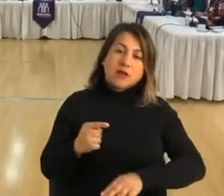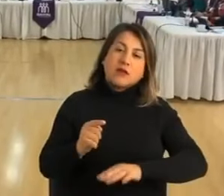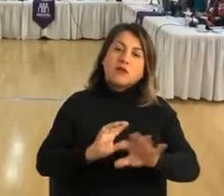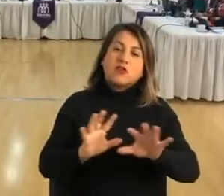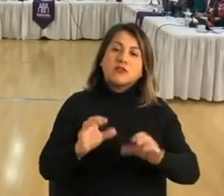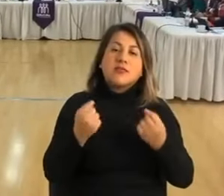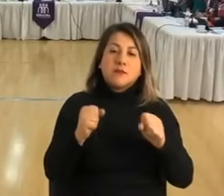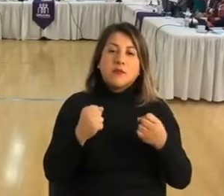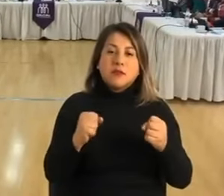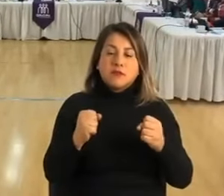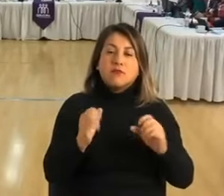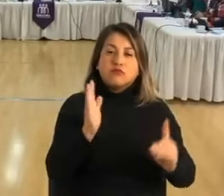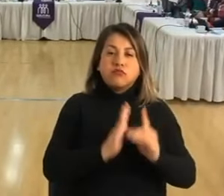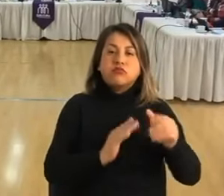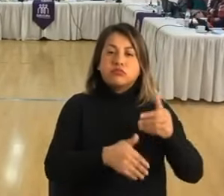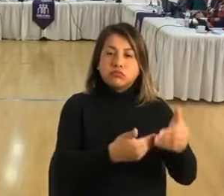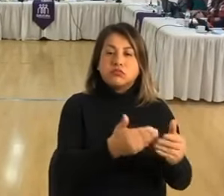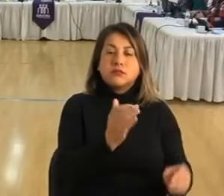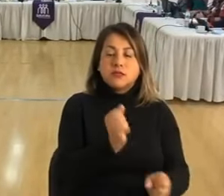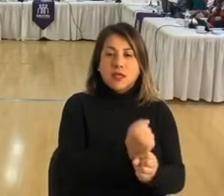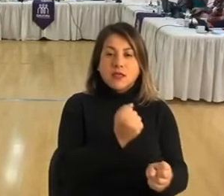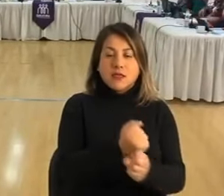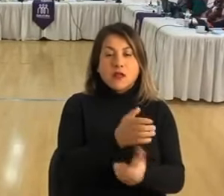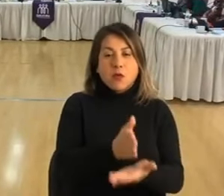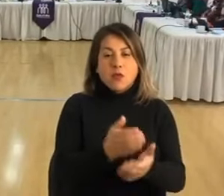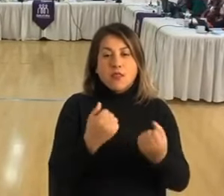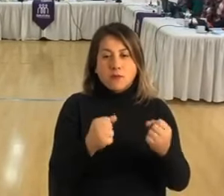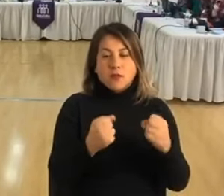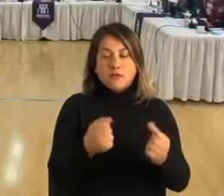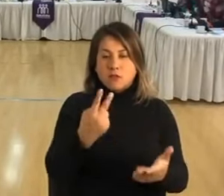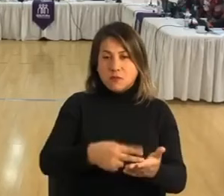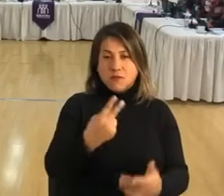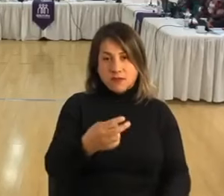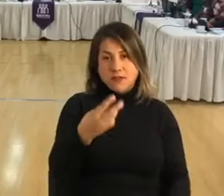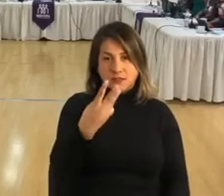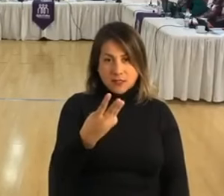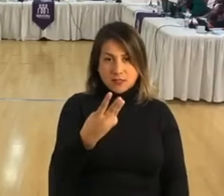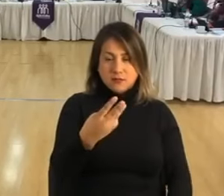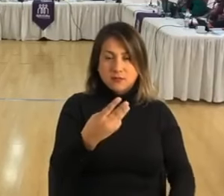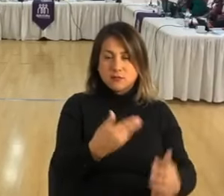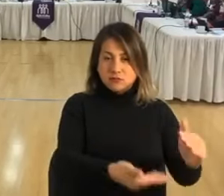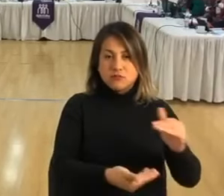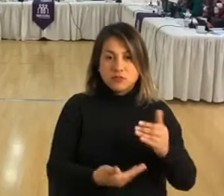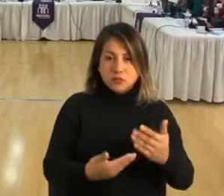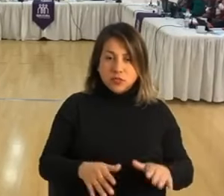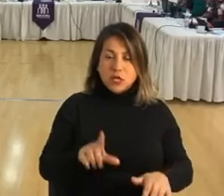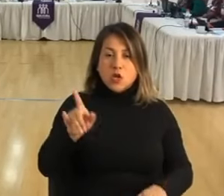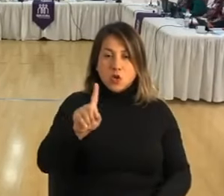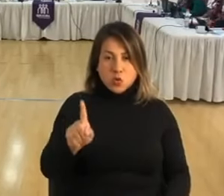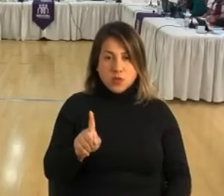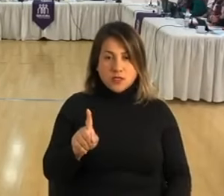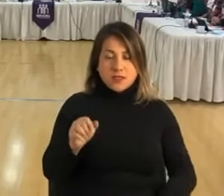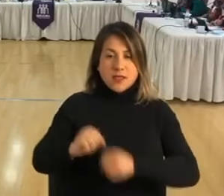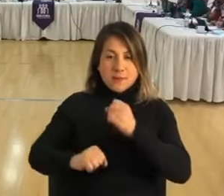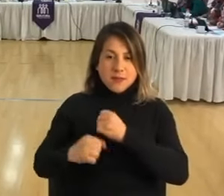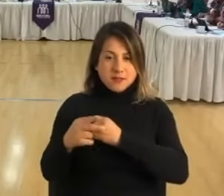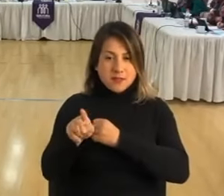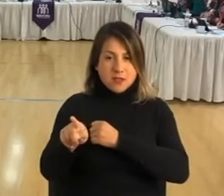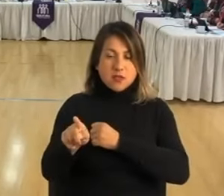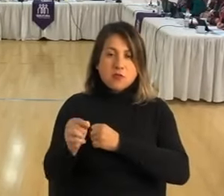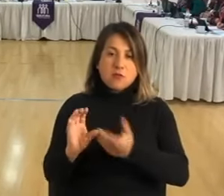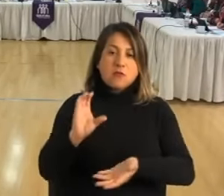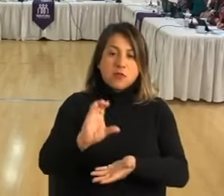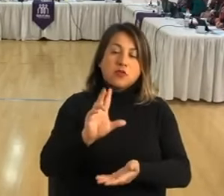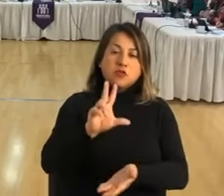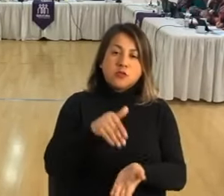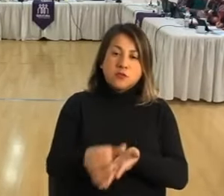Deportiva para el Óptimo Desarrollo de los Talleres y Escuelas Deportivas 2023. Con el oferente Luis Eugenio Leiva y Baseta, por